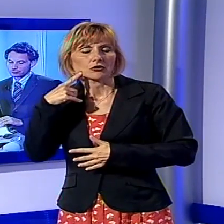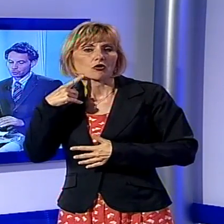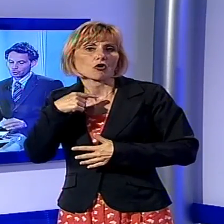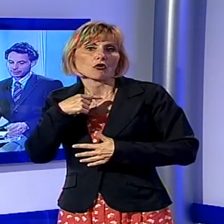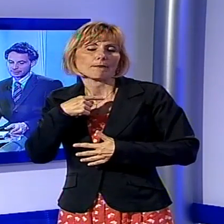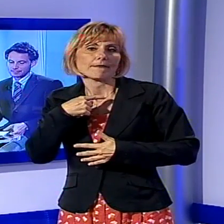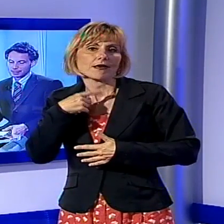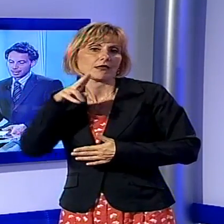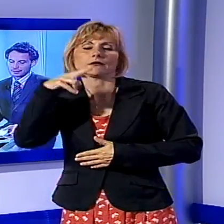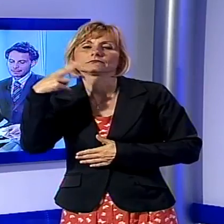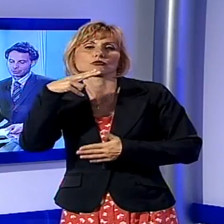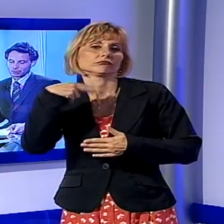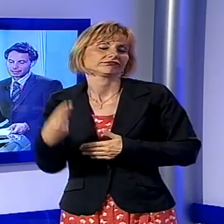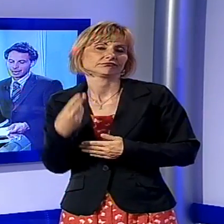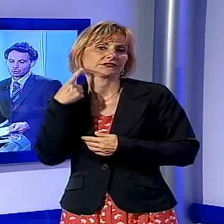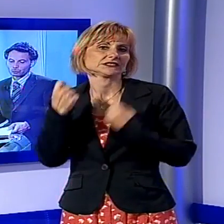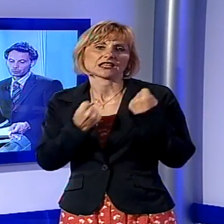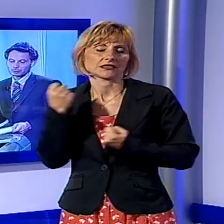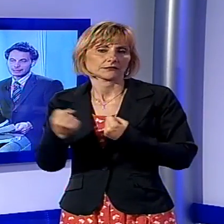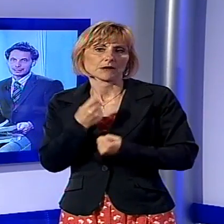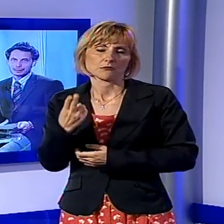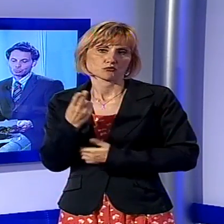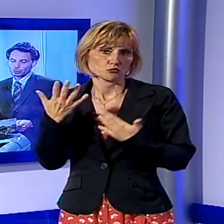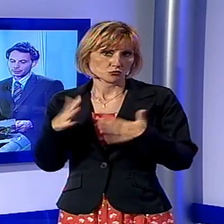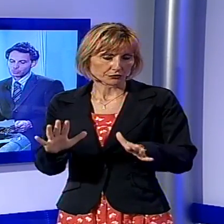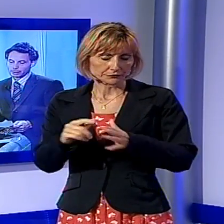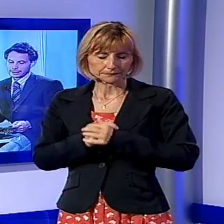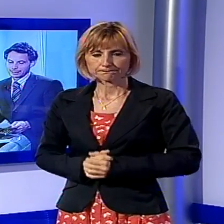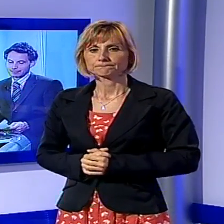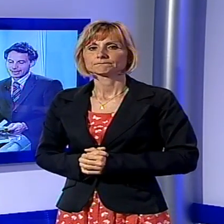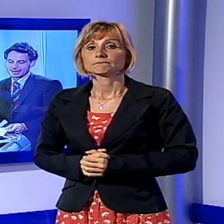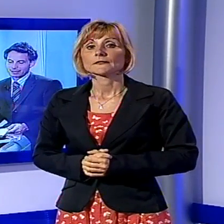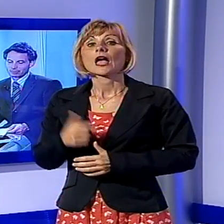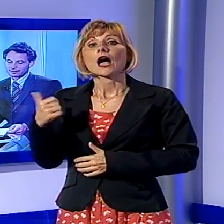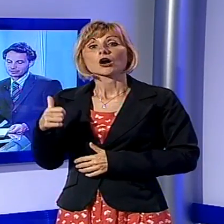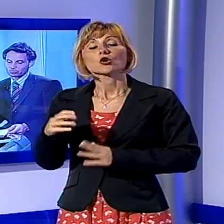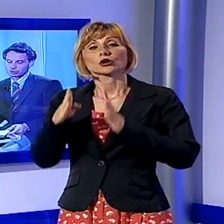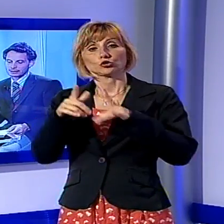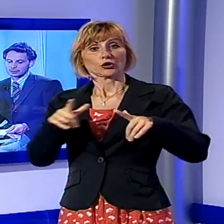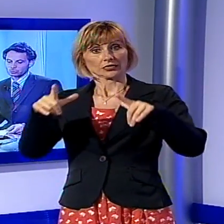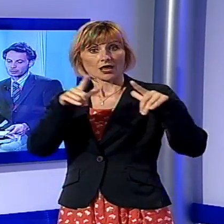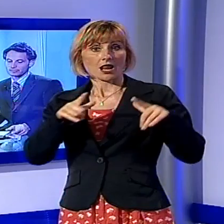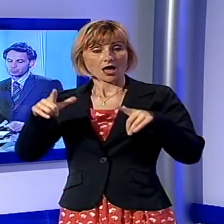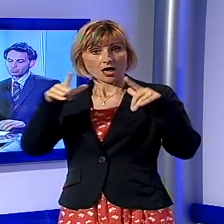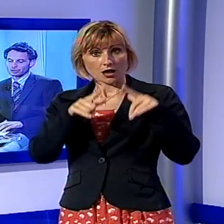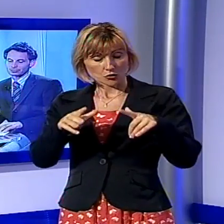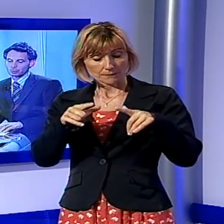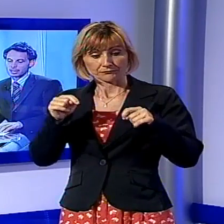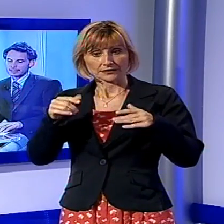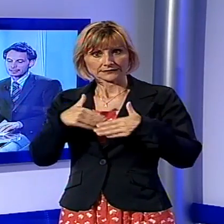soccorsi. E sempre a Torre del Lago, su ordine della procura di Lucca, i carabinieri hanno arrestato un cittadino tunisino accusato di